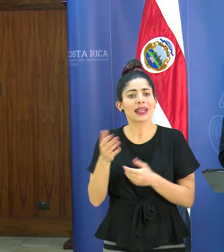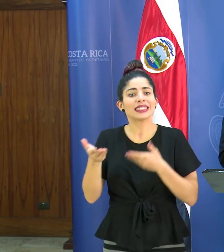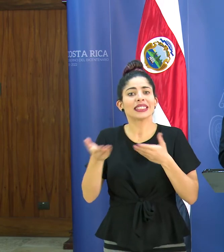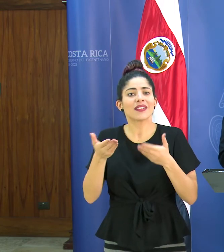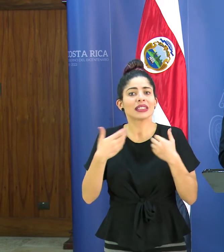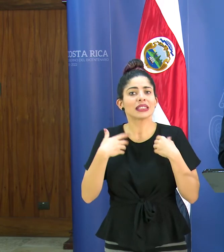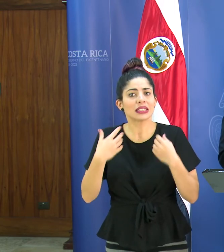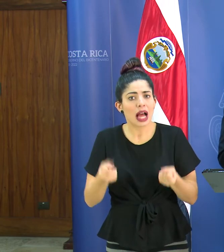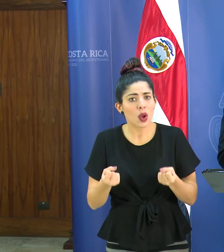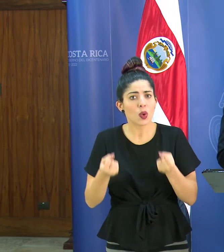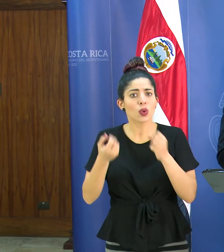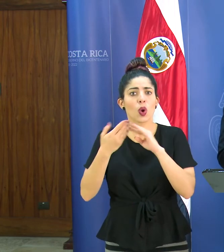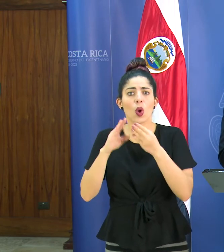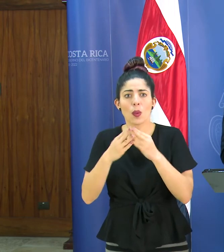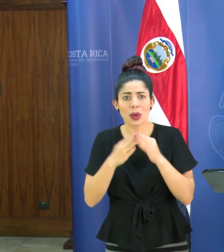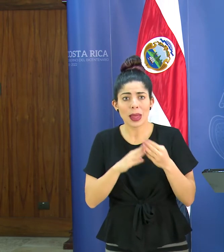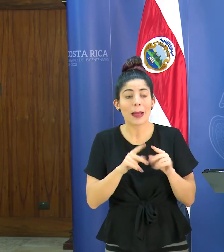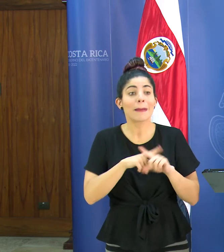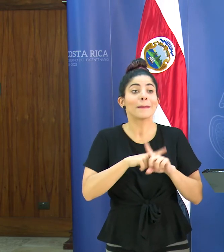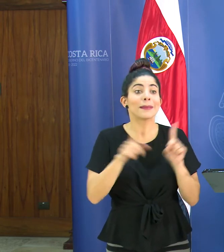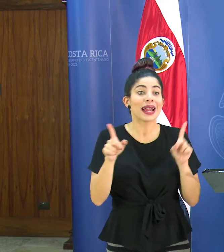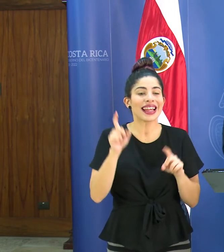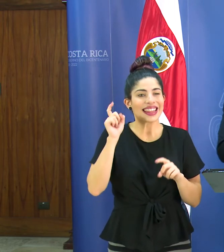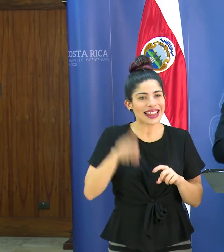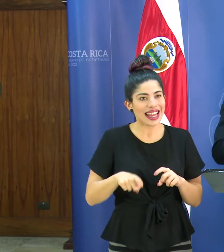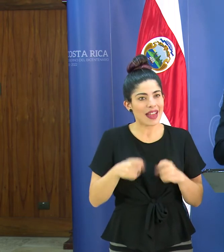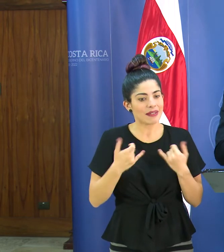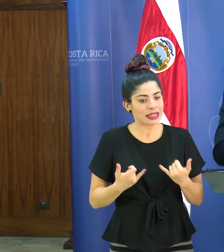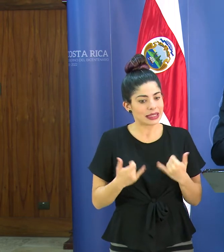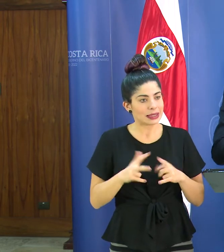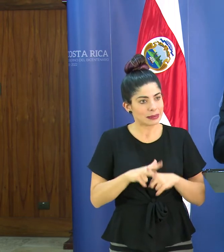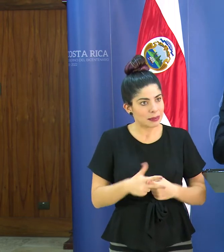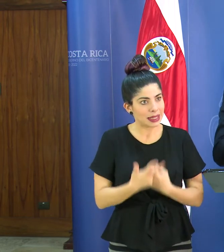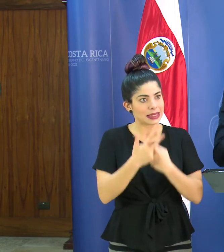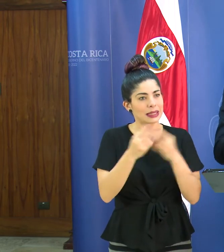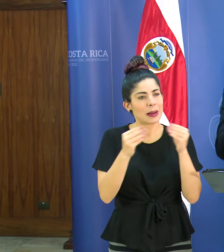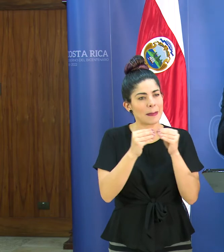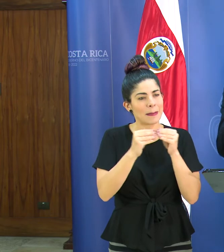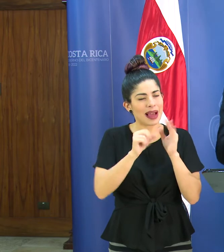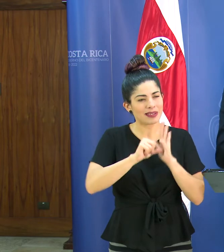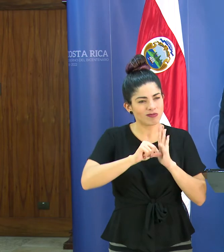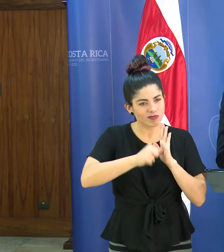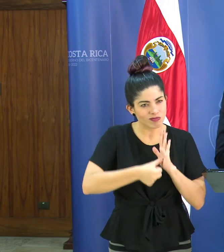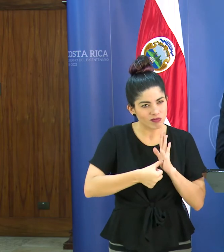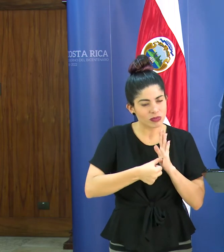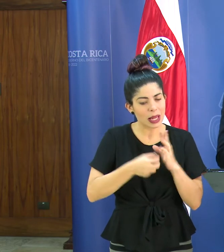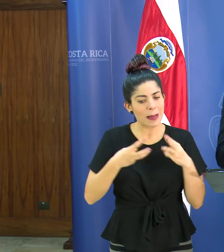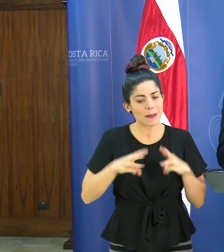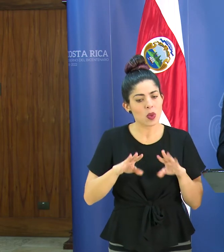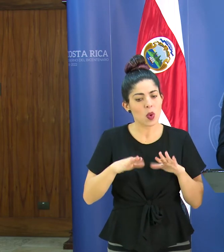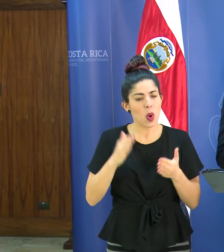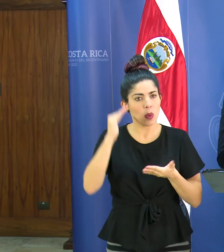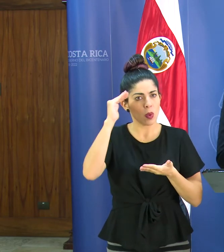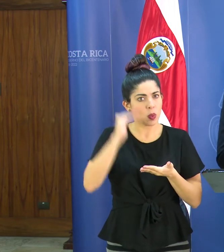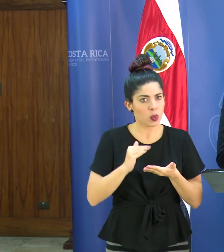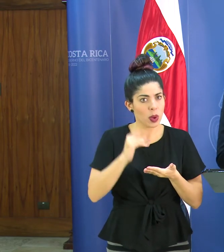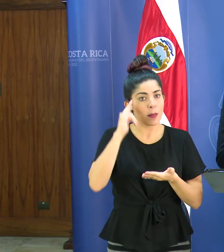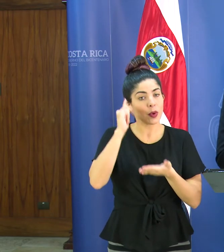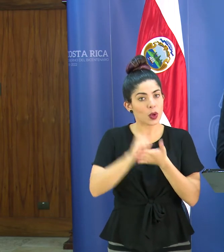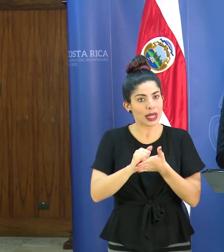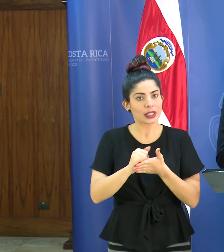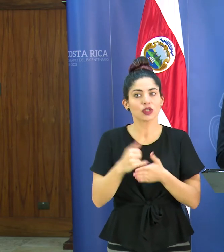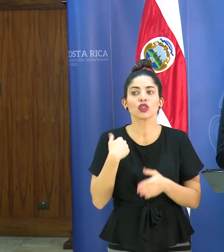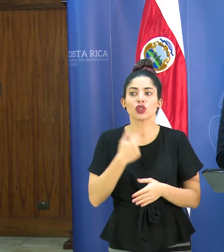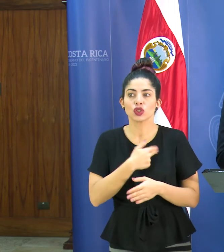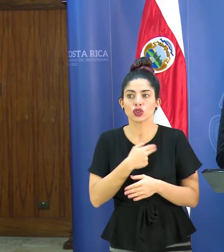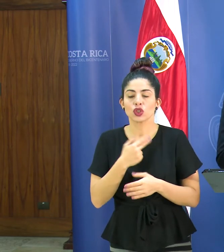servicios de salud a nivel comunitario pero tenemos que ya empezar a darle más énfasis a las medidas de mitigación y por eso es que derivamos